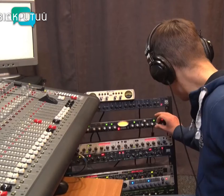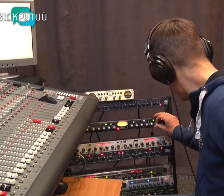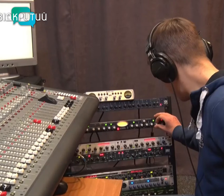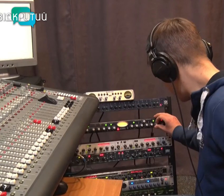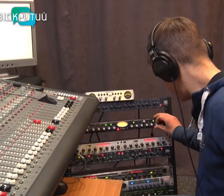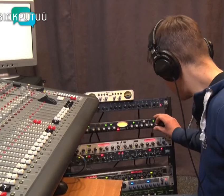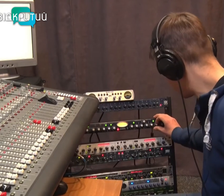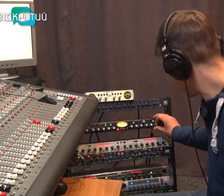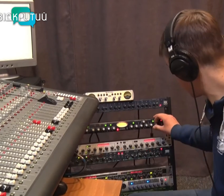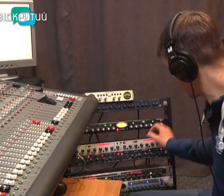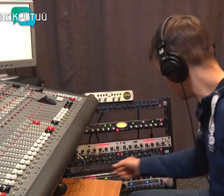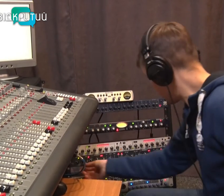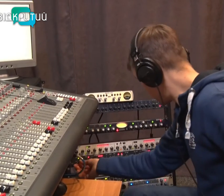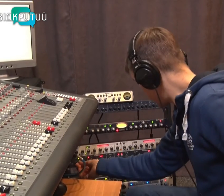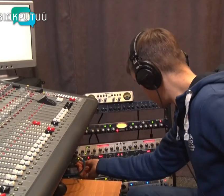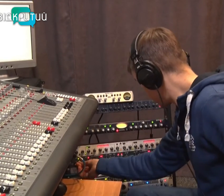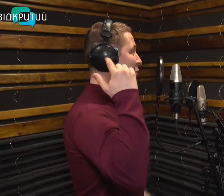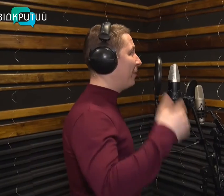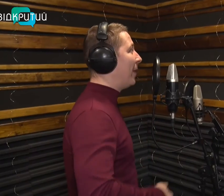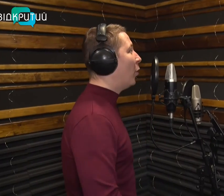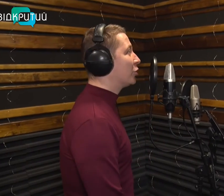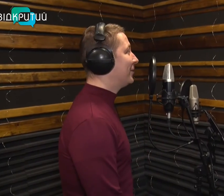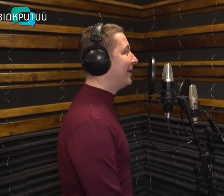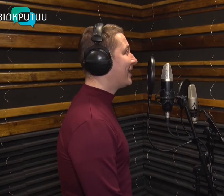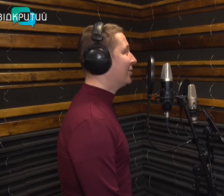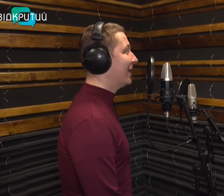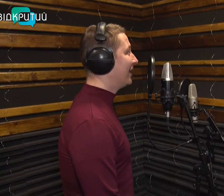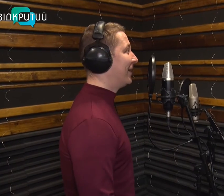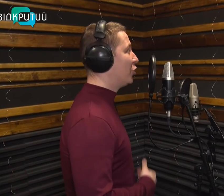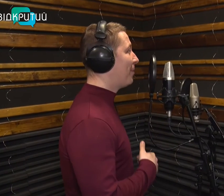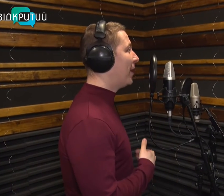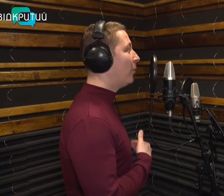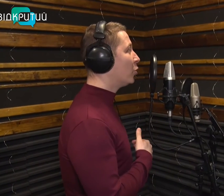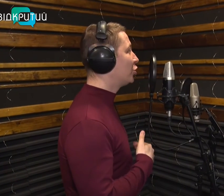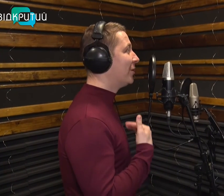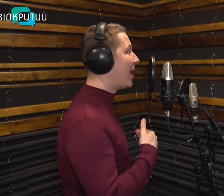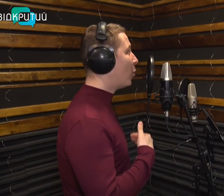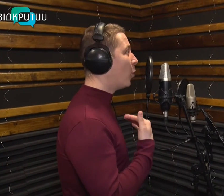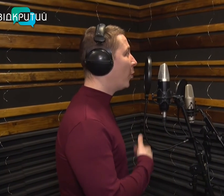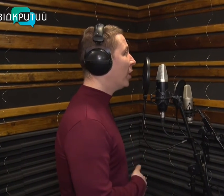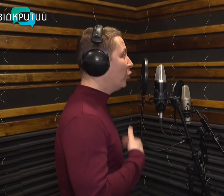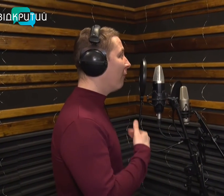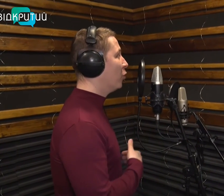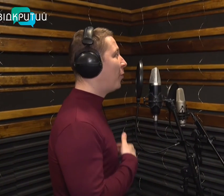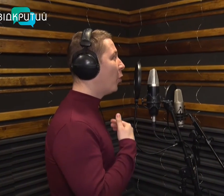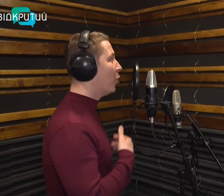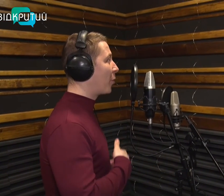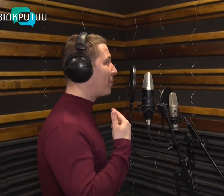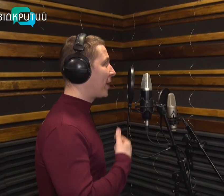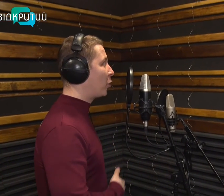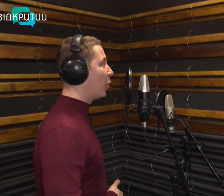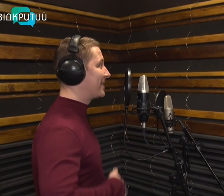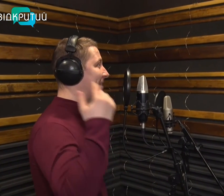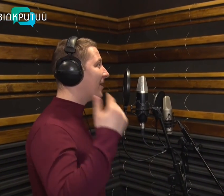Патріотична, запальна та з нотками гумору. Не допоможе навіть НАТО, не допоможе нам ООН. Але в будь-яку